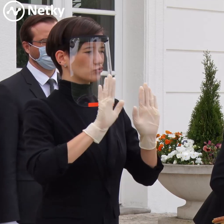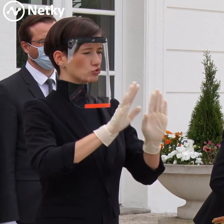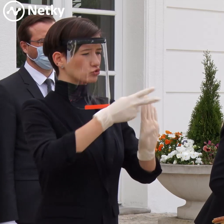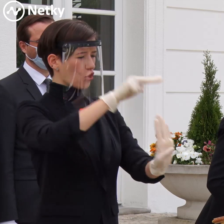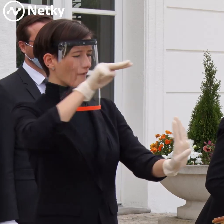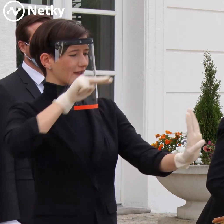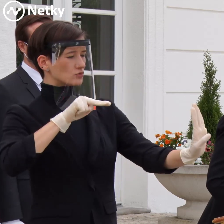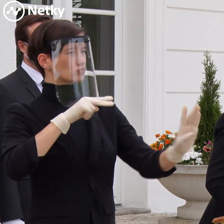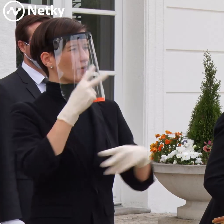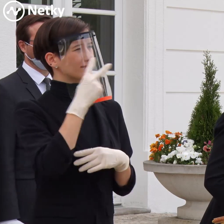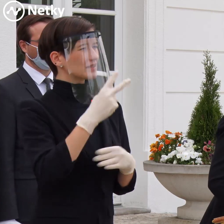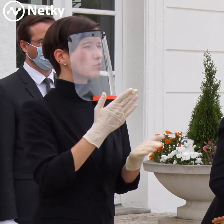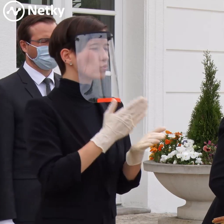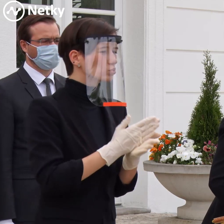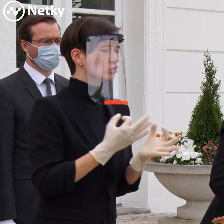Ďakujem.